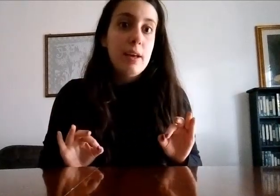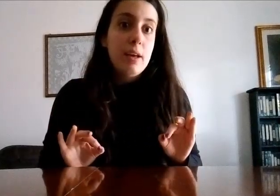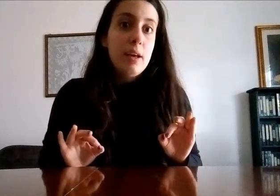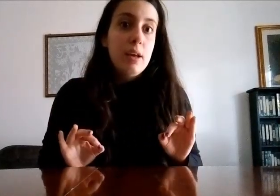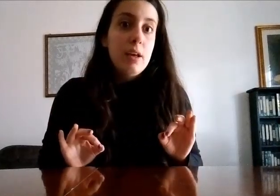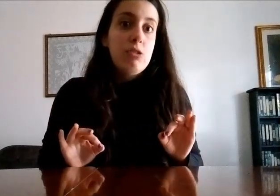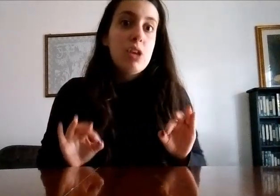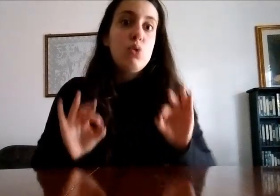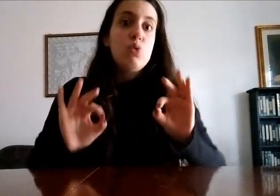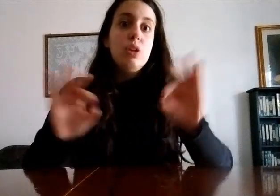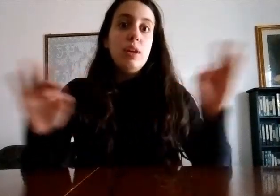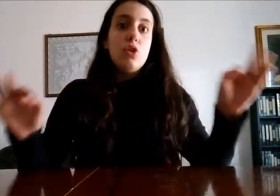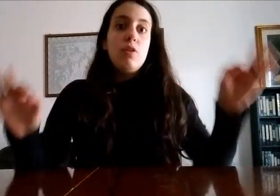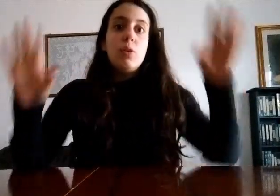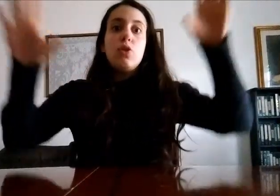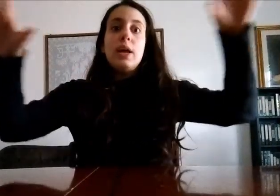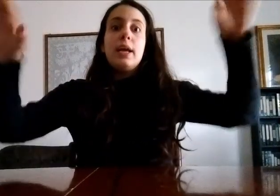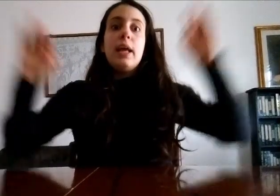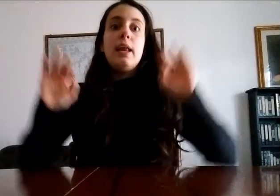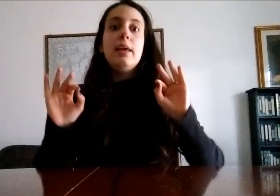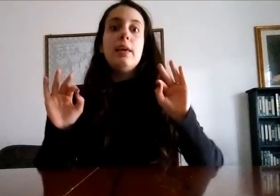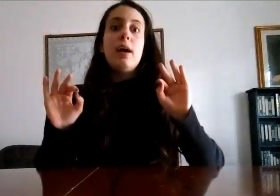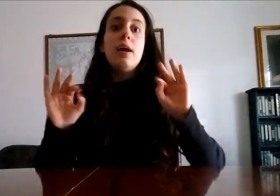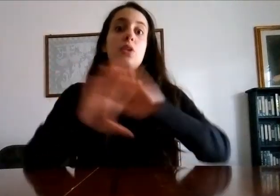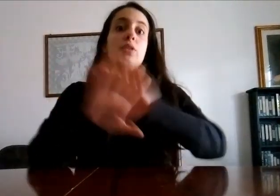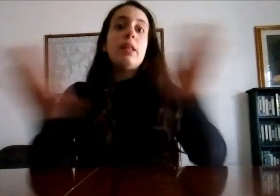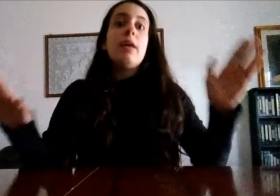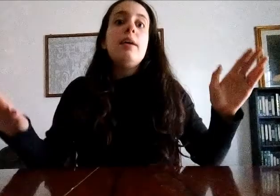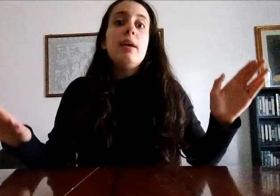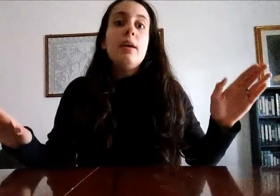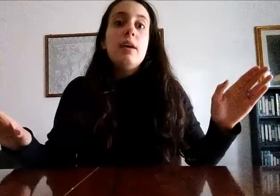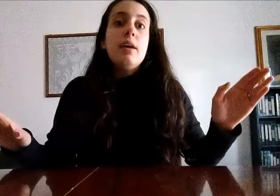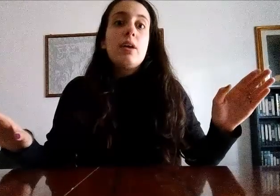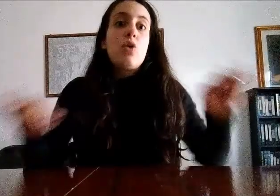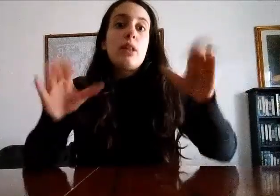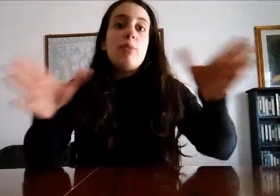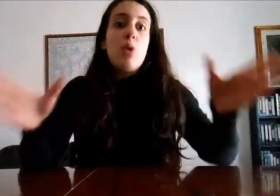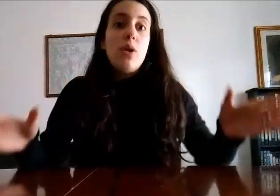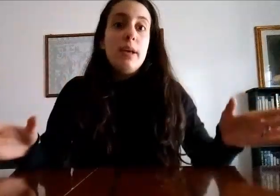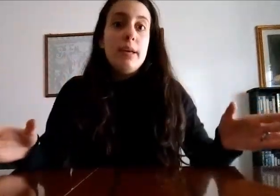cioè tu ti ritrovi questo cane che ringhia e non sai cosa vuole